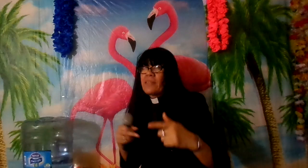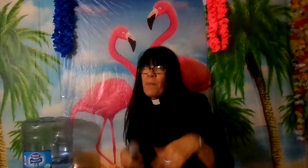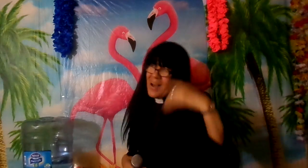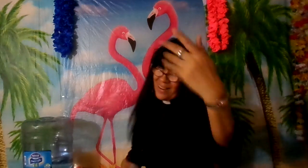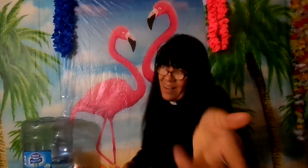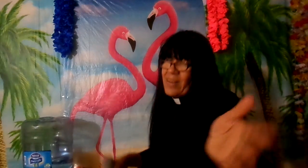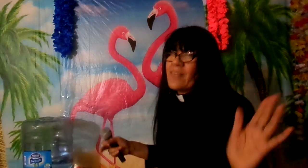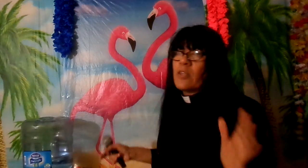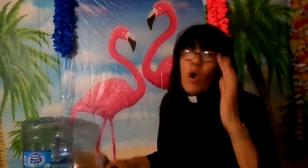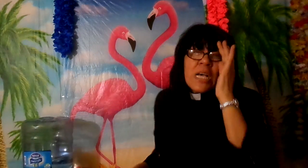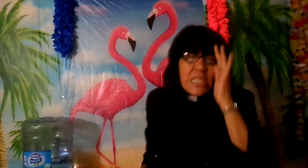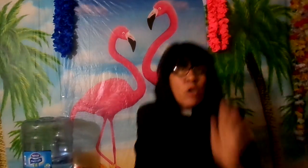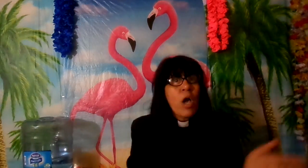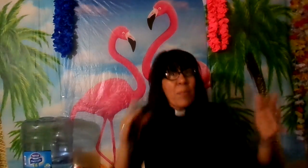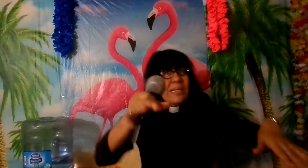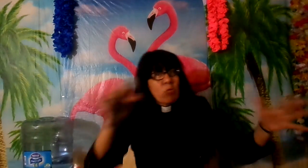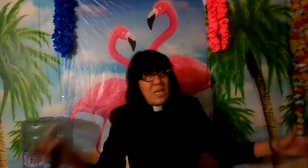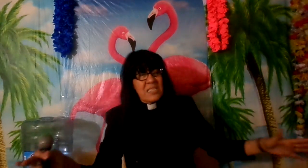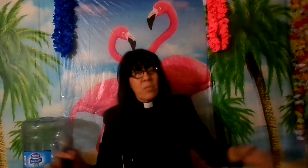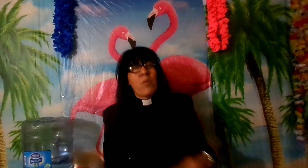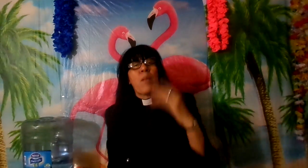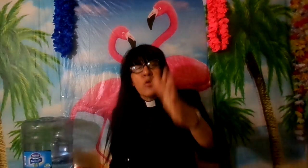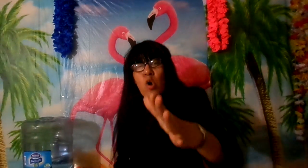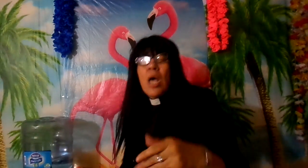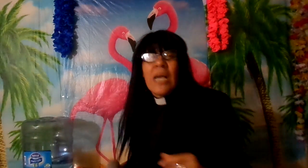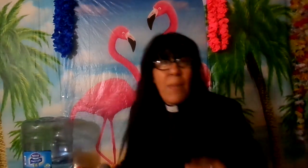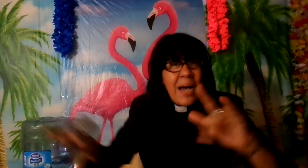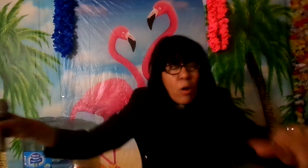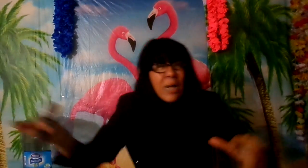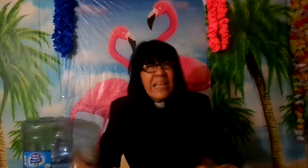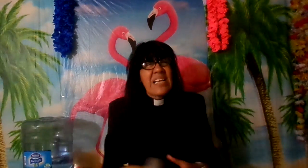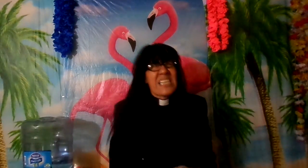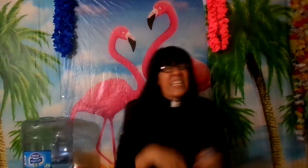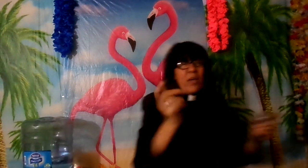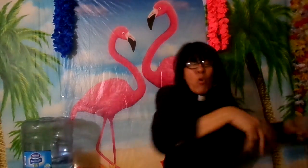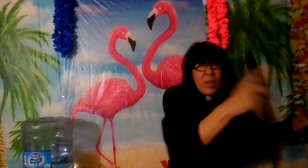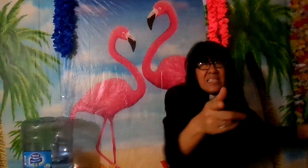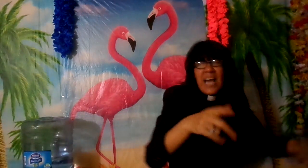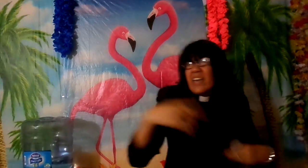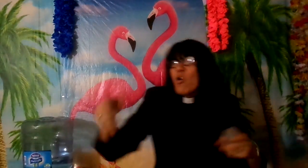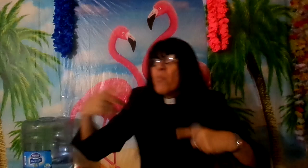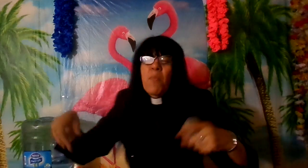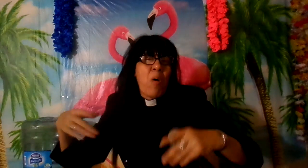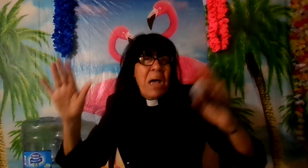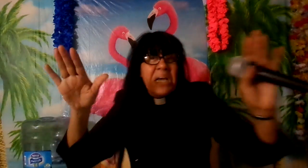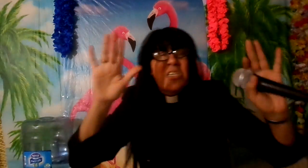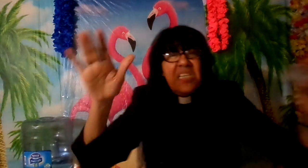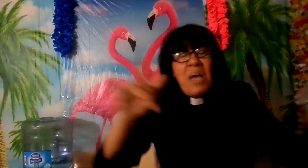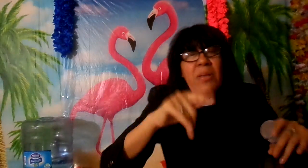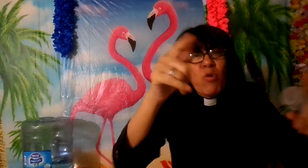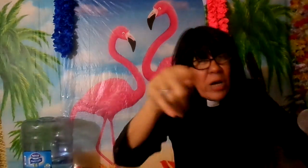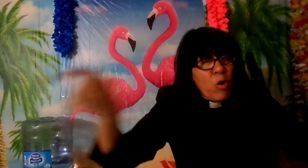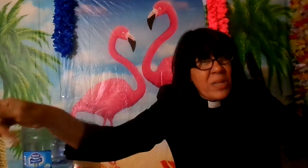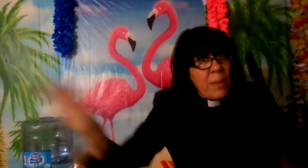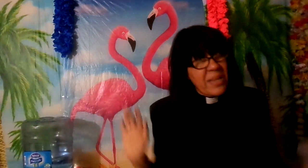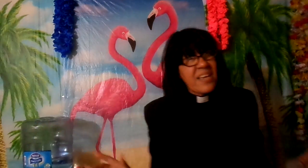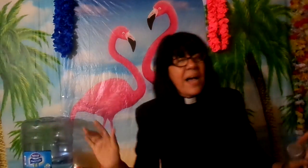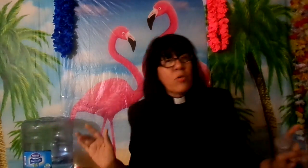ti palabra de Dios si Dios en verdad usa la sierva porque hay muchos que van a los altars y se traen un mensaje ellos mismos hay que no se saben de lo que el hombre está predicando